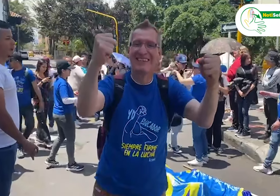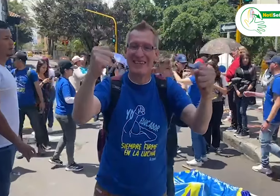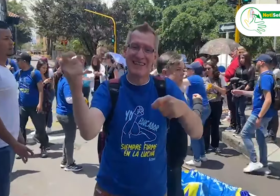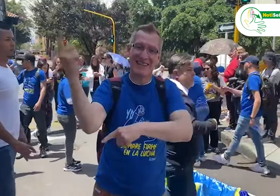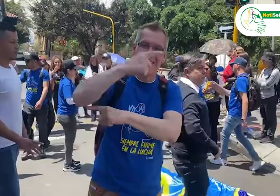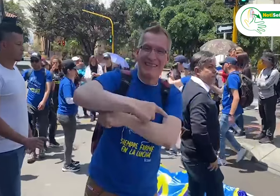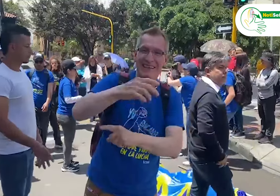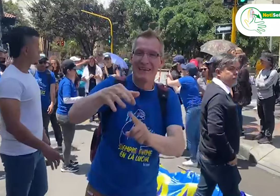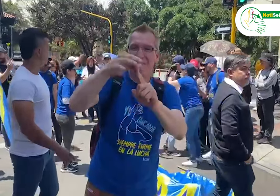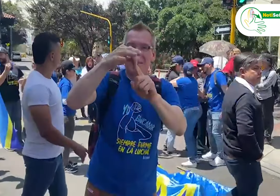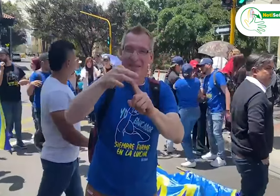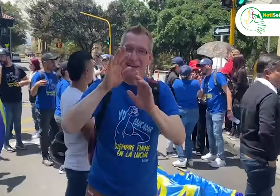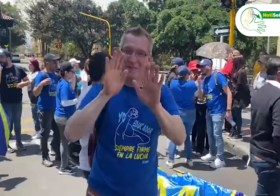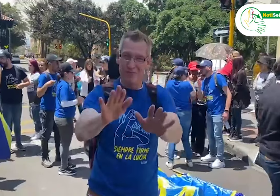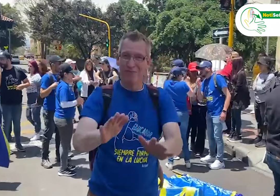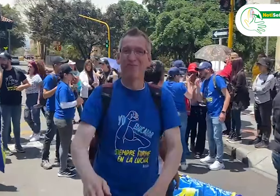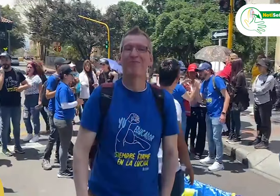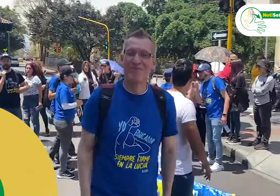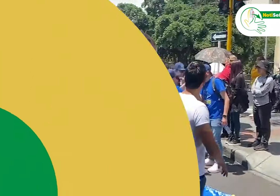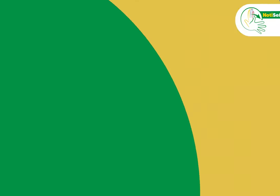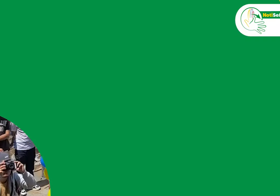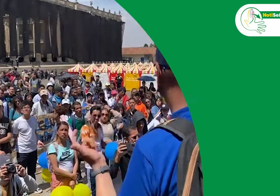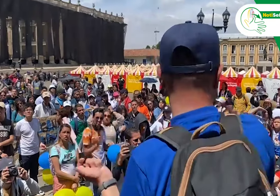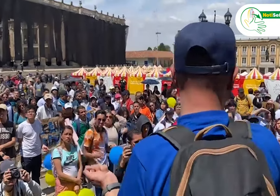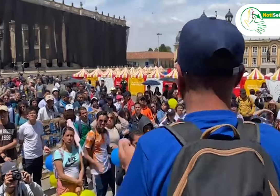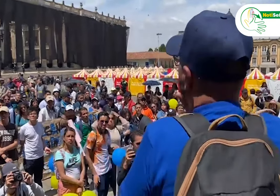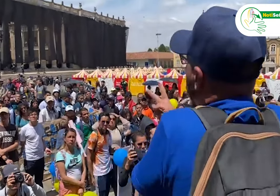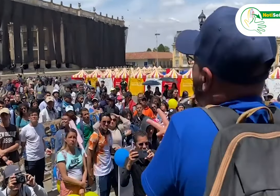Acompañamos a todos los que están aquí en este día de gran relevancia.